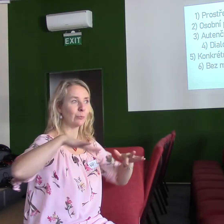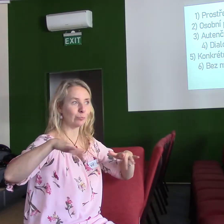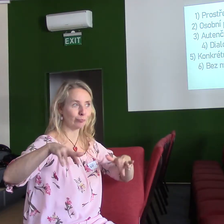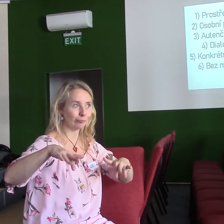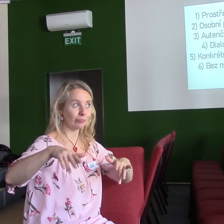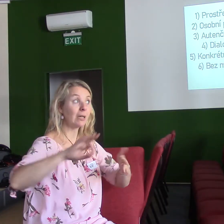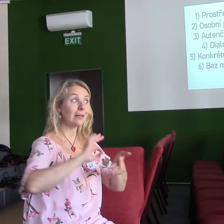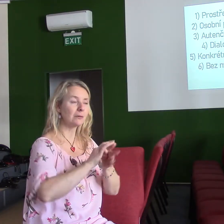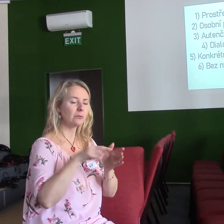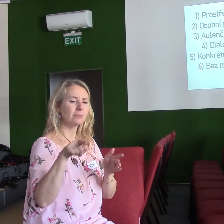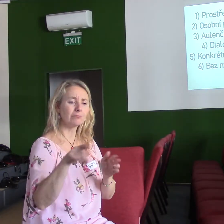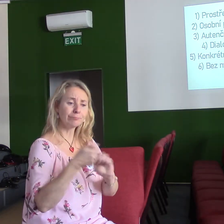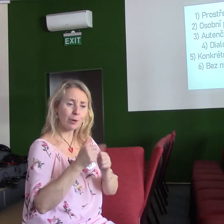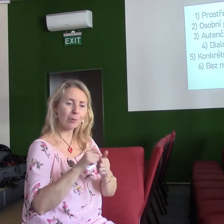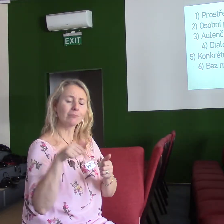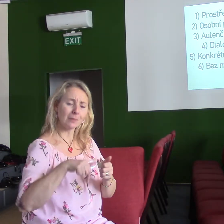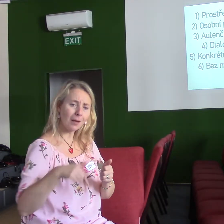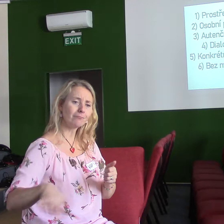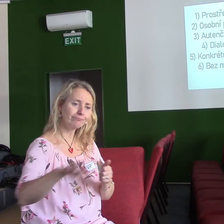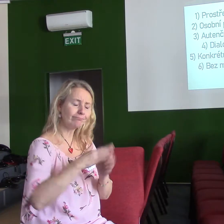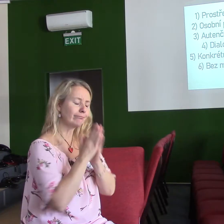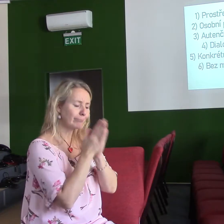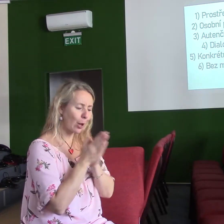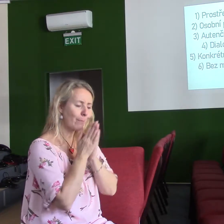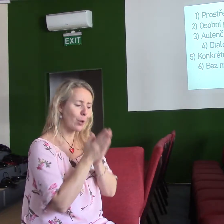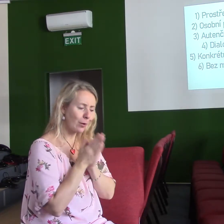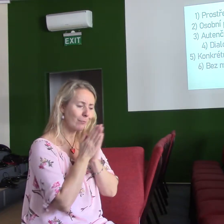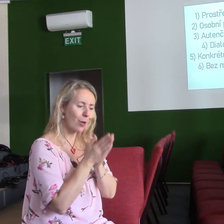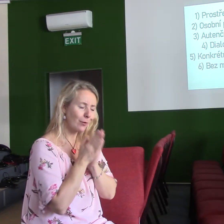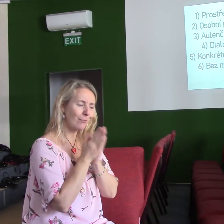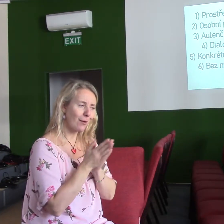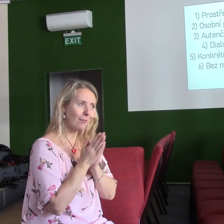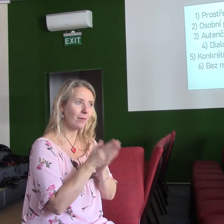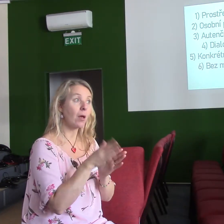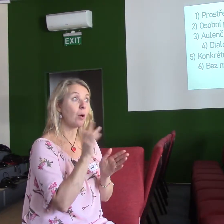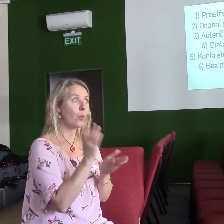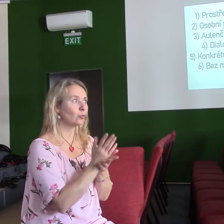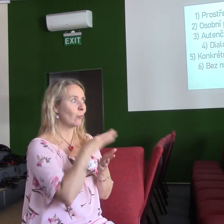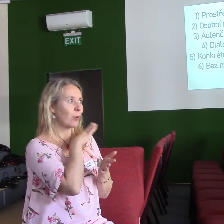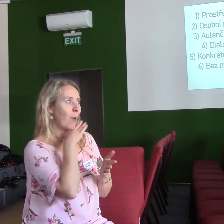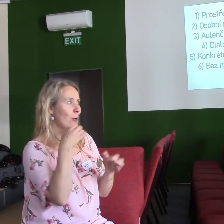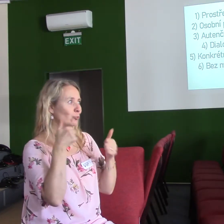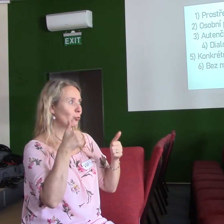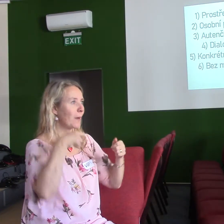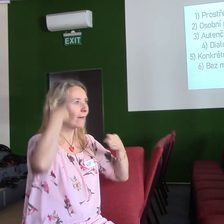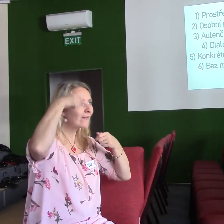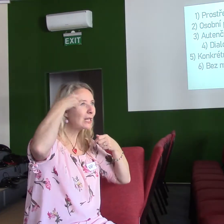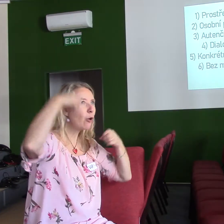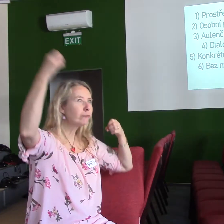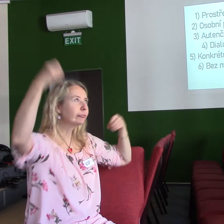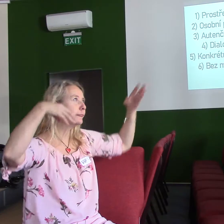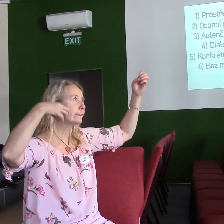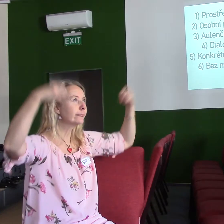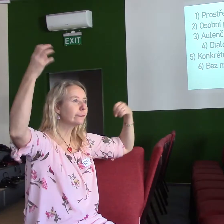A když jsem to slyšel, tak jsem si říkal, jsem čekal, že když to má být tak super cool, free a ir, takže tam budou prostě velké efekty a super videa, ale